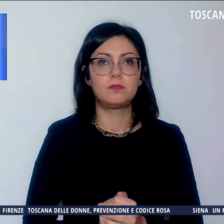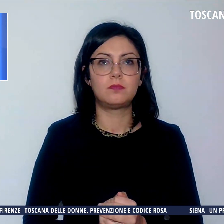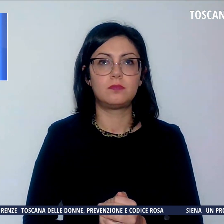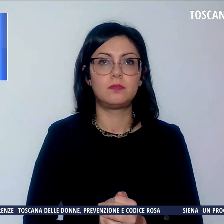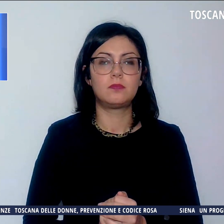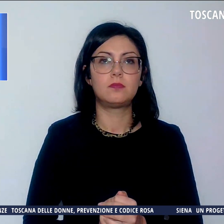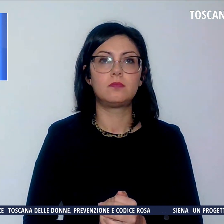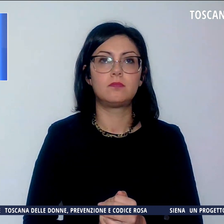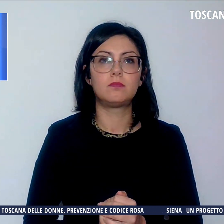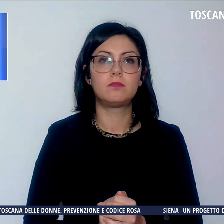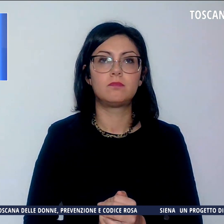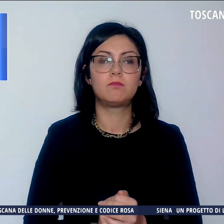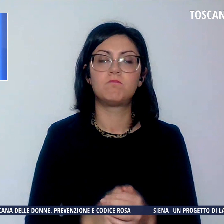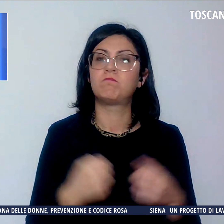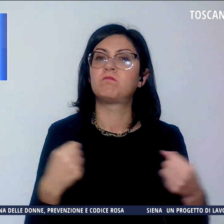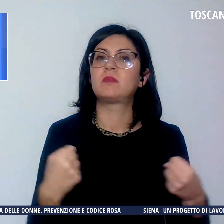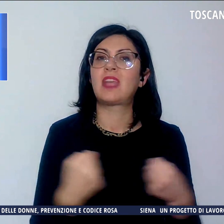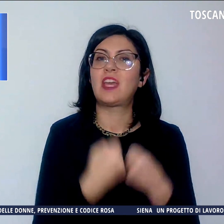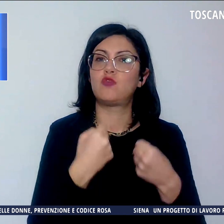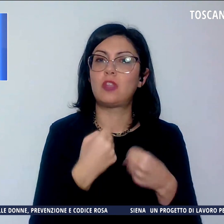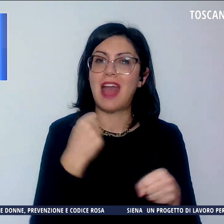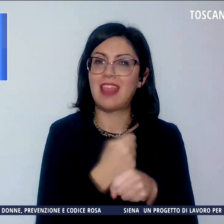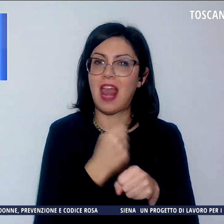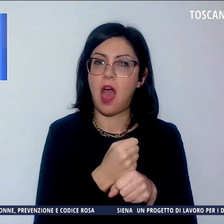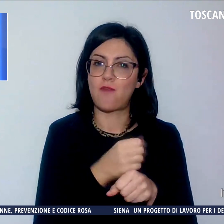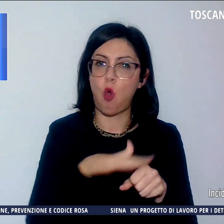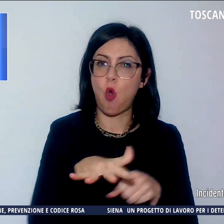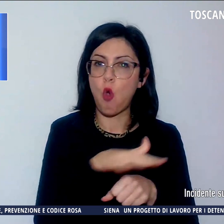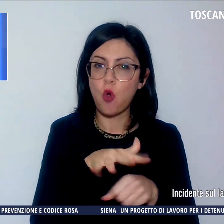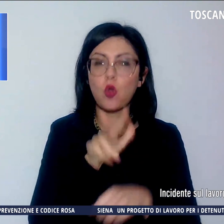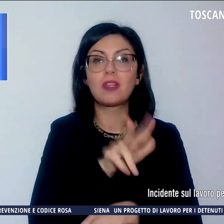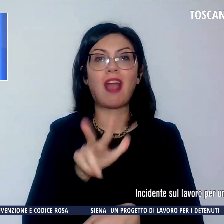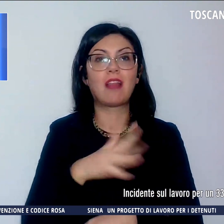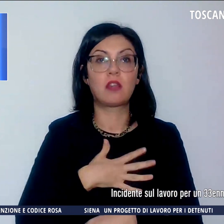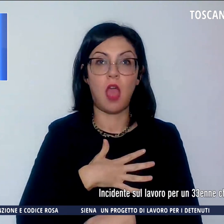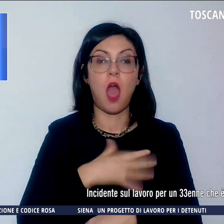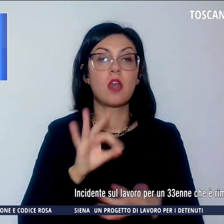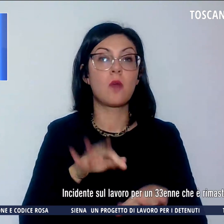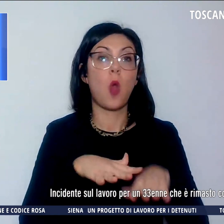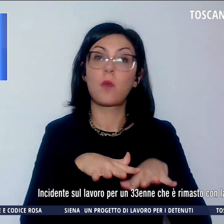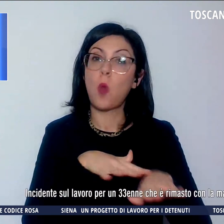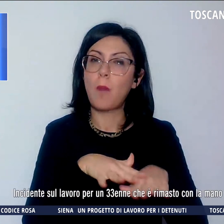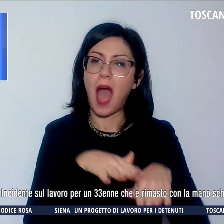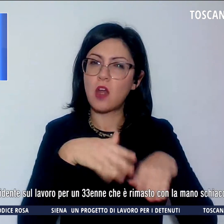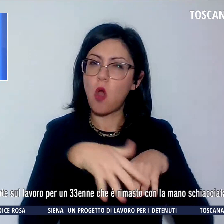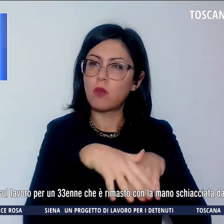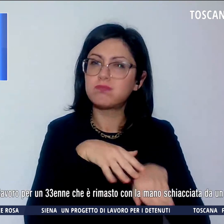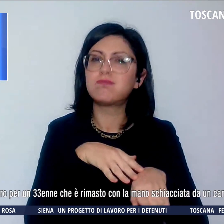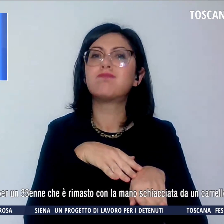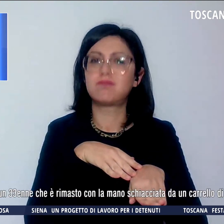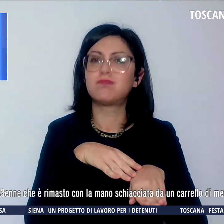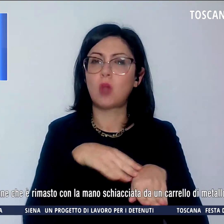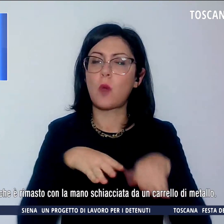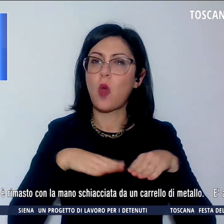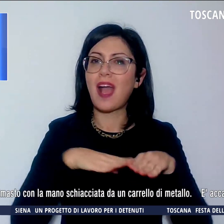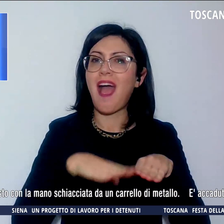Incidente sul lavoro per un 33enne che è rimasto con la mano schiacciata da un carrello di metallo.